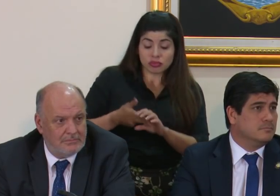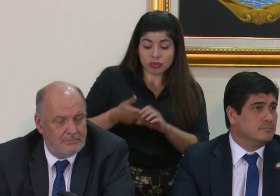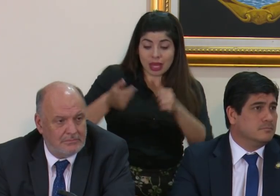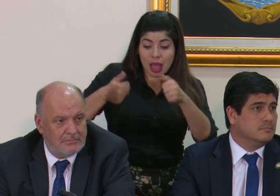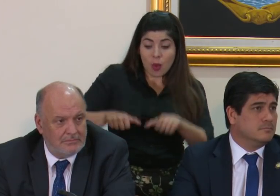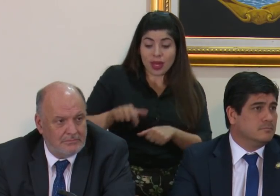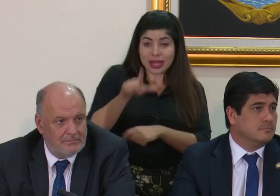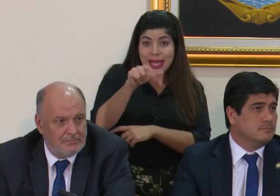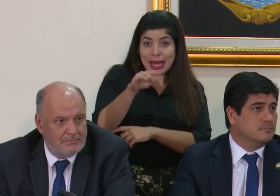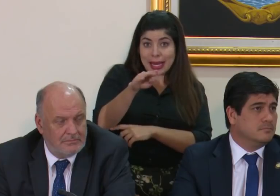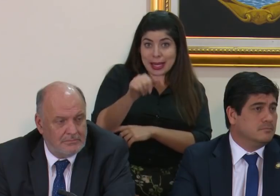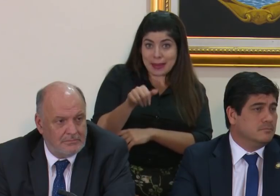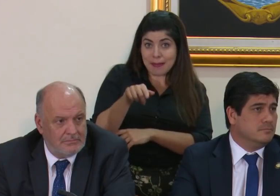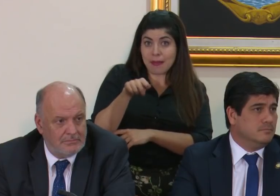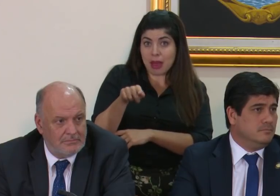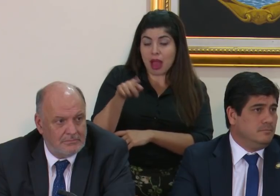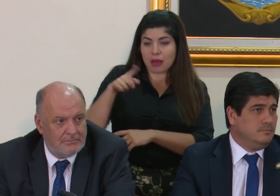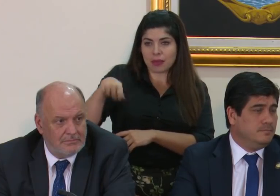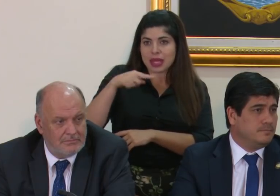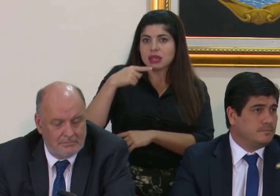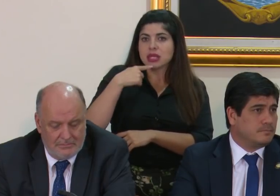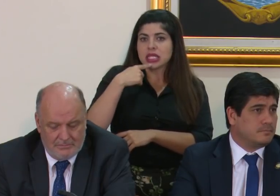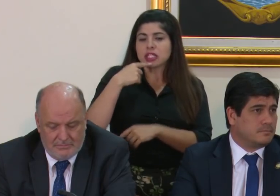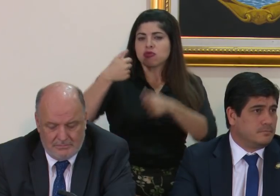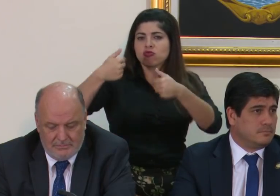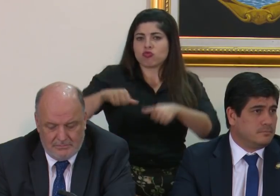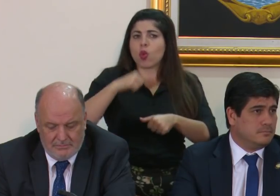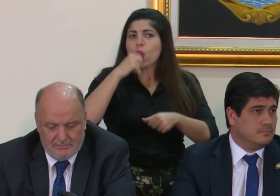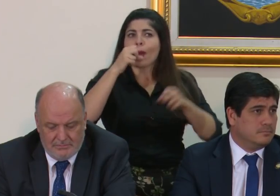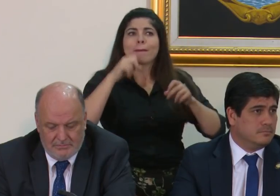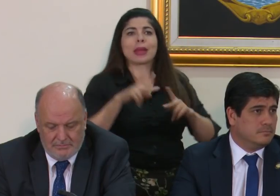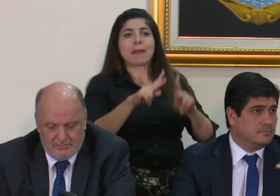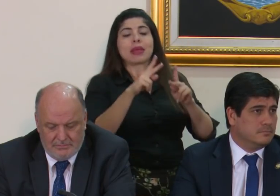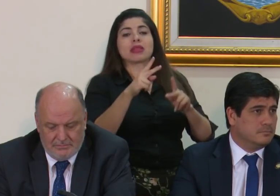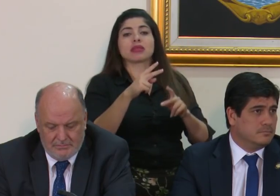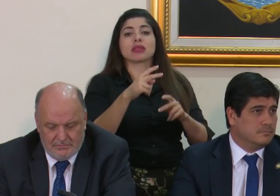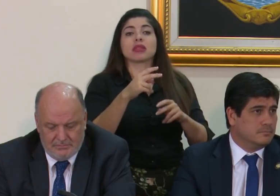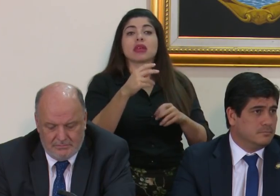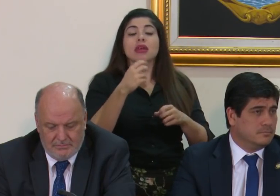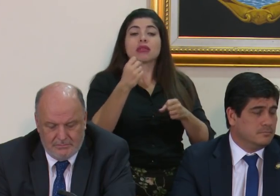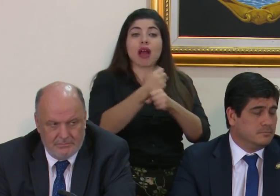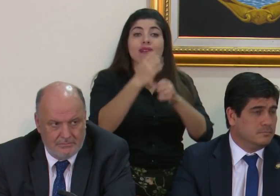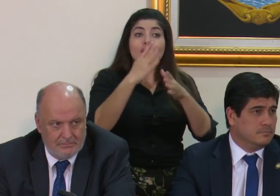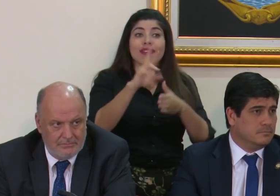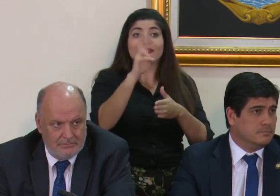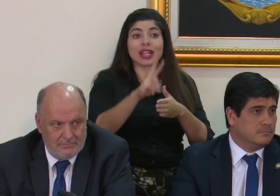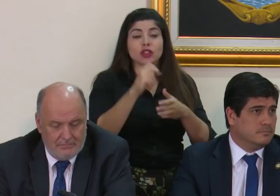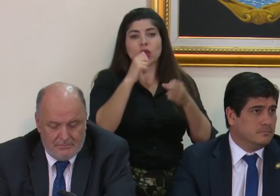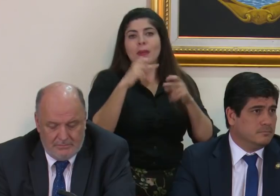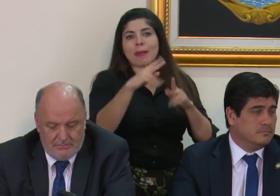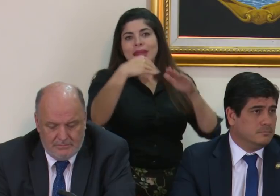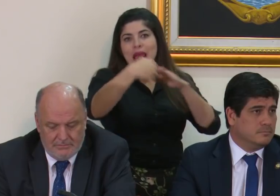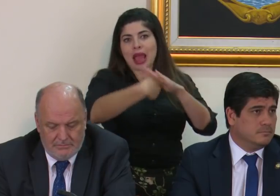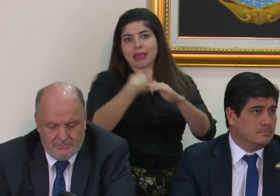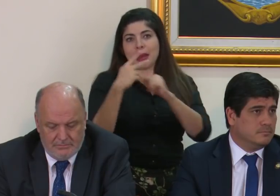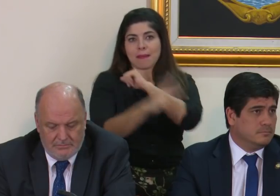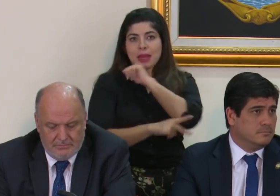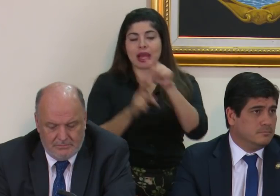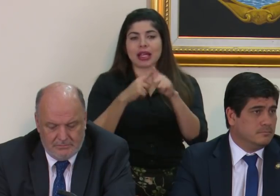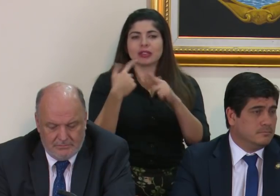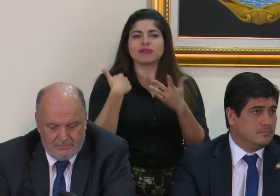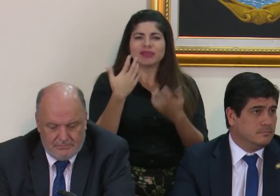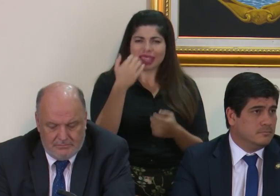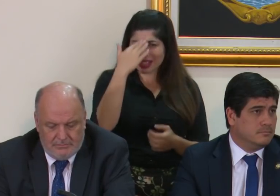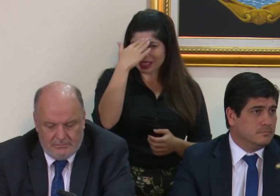Acuerdo de Lima acordaron no permitir que funcionarios venezolanos entren a sus respectivos países. Yo quiero saber si usted también